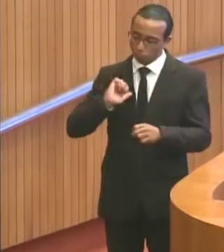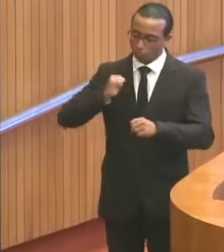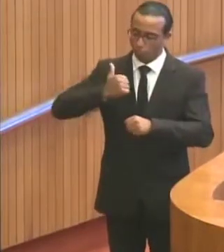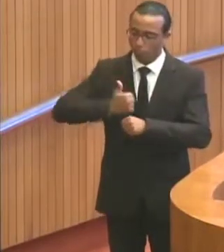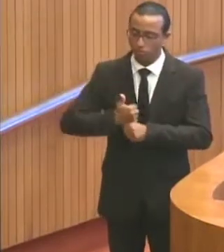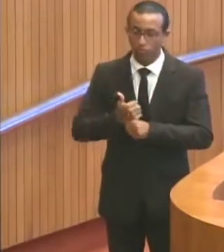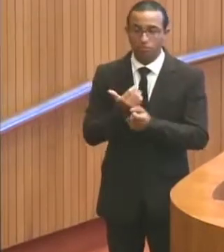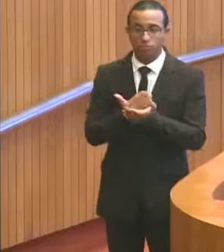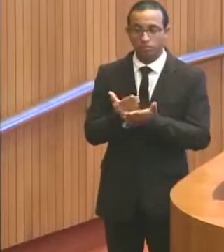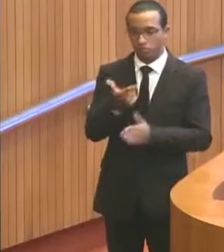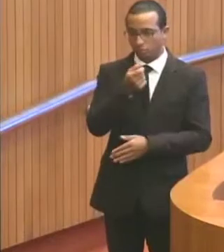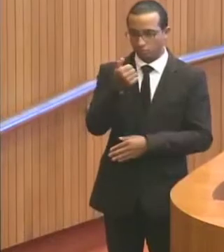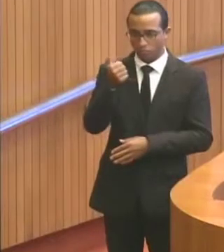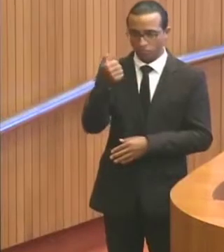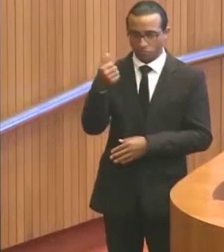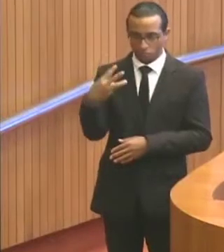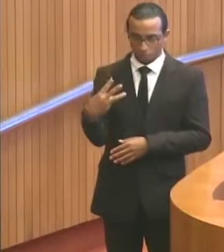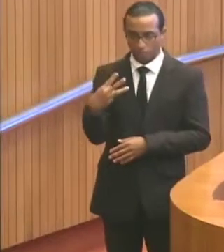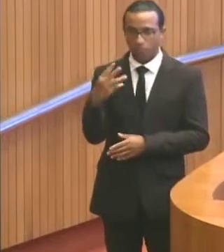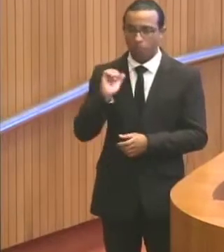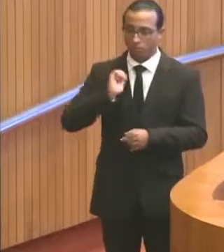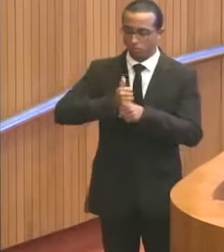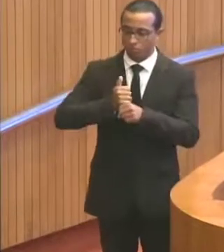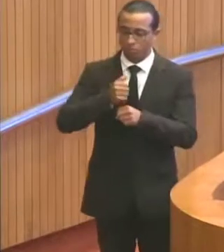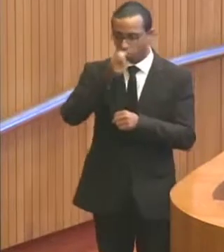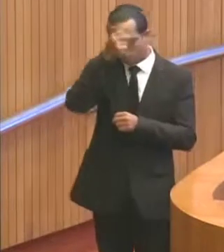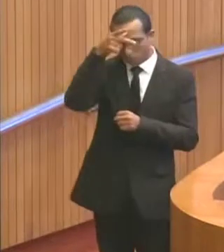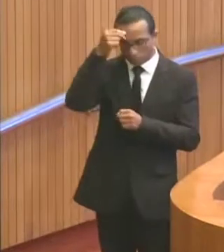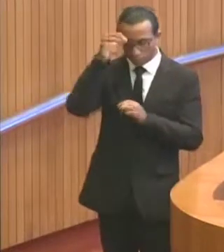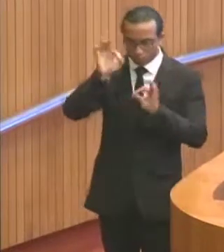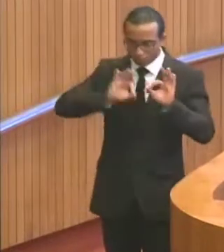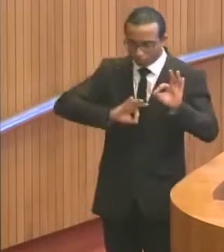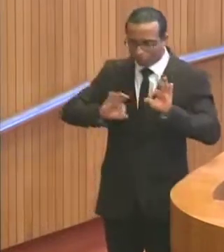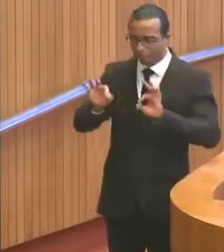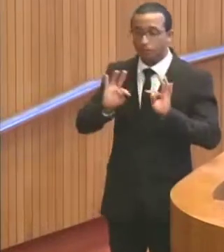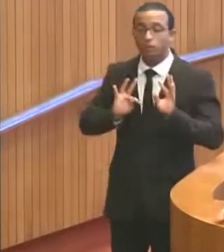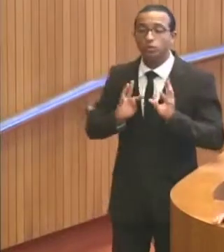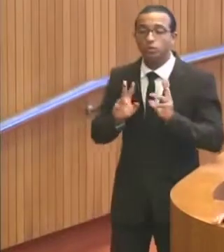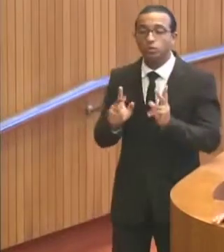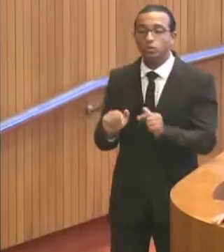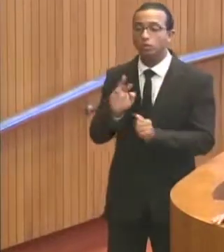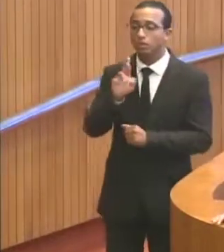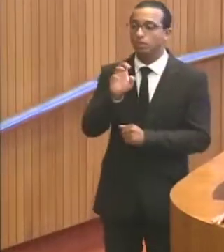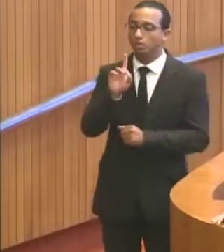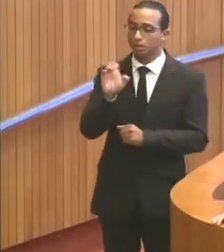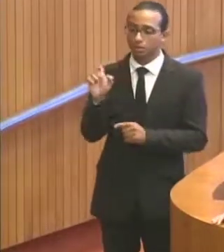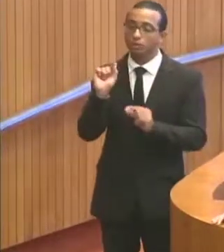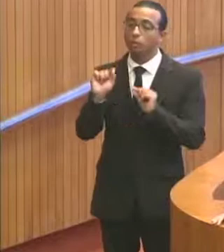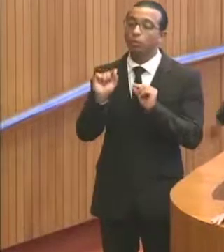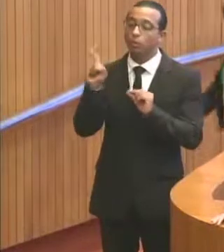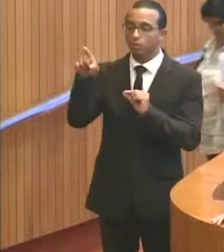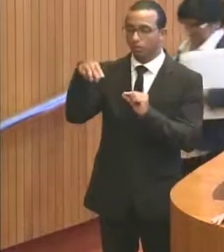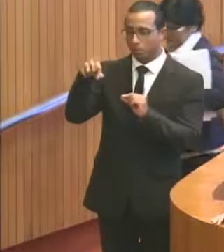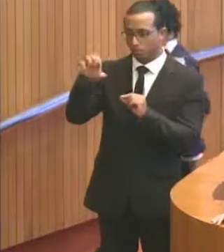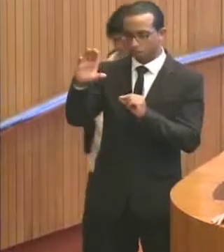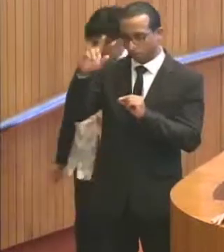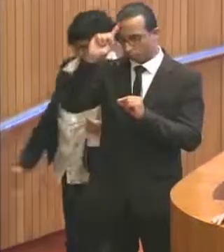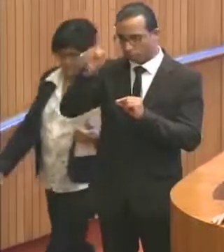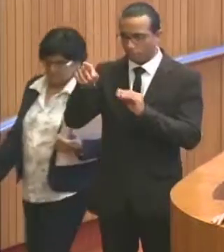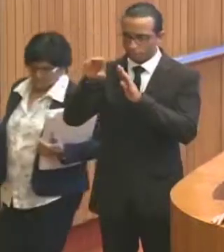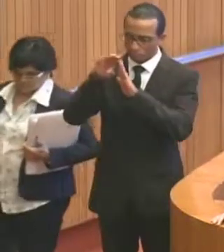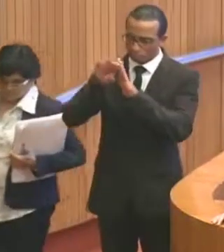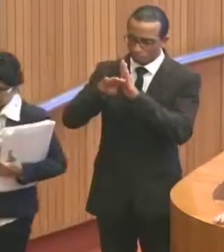agora, no começo de 2013, preparou toda a rede municipal, todas as exigências do MEC, todas as exigências